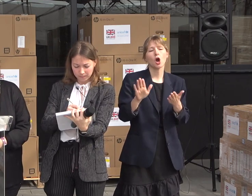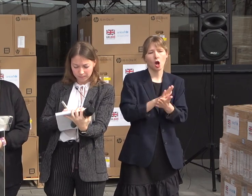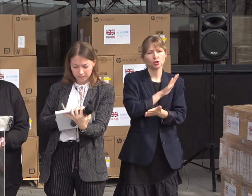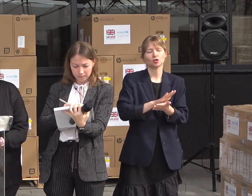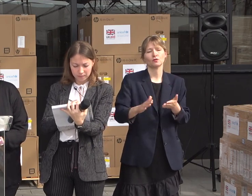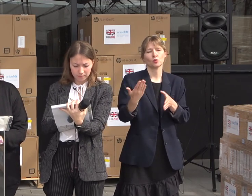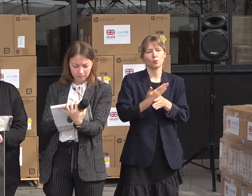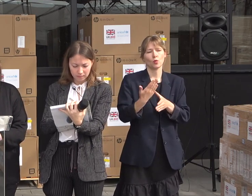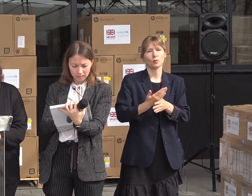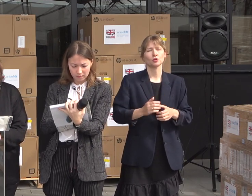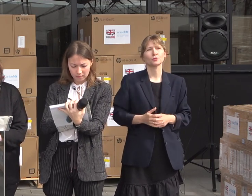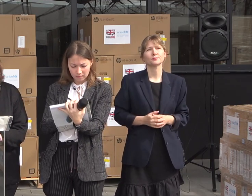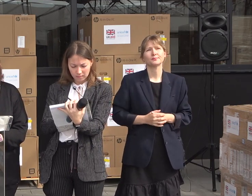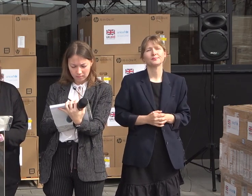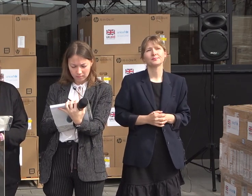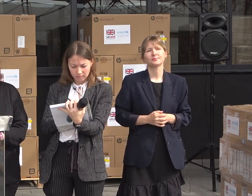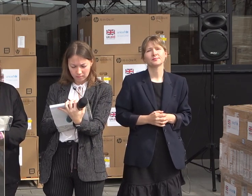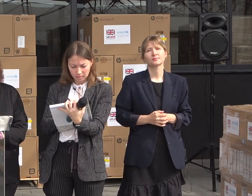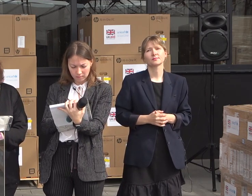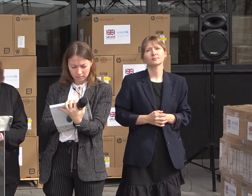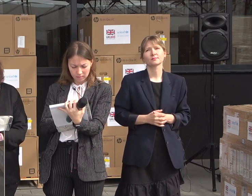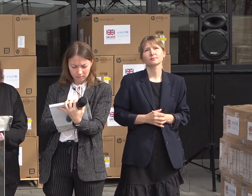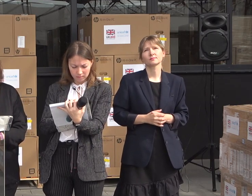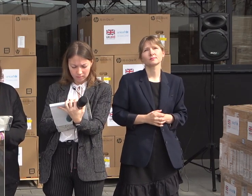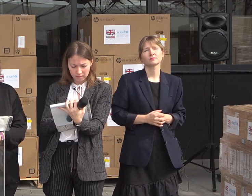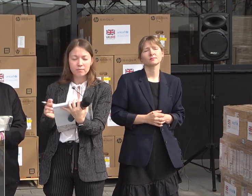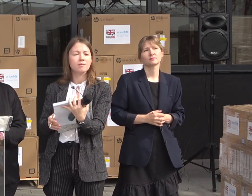will not do this, but the management of the data will.